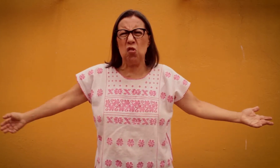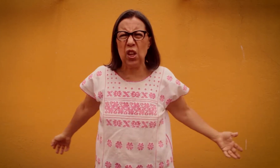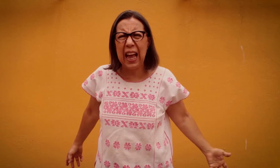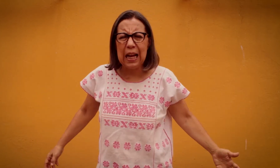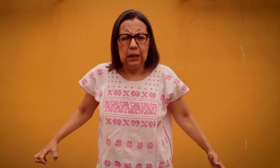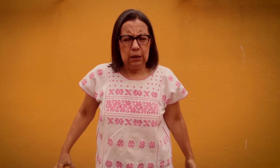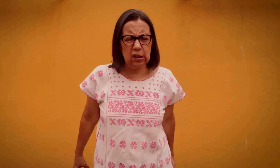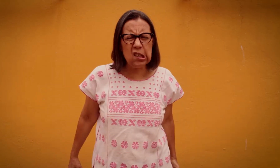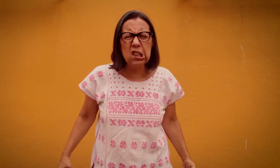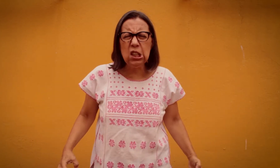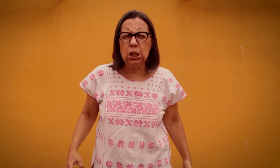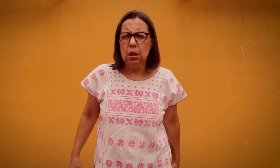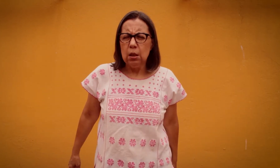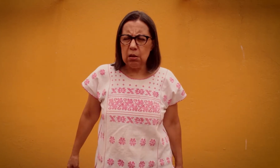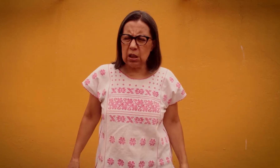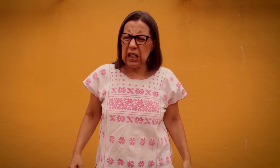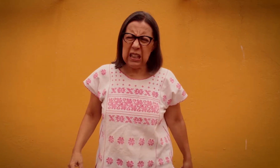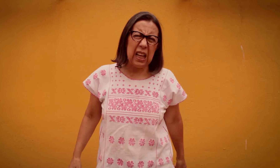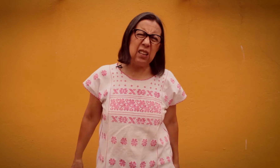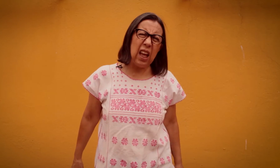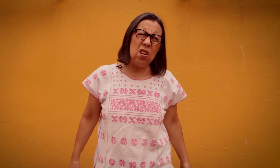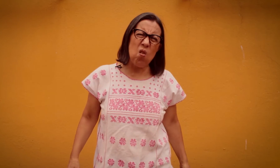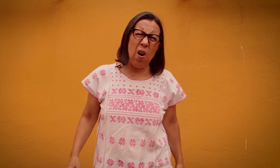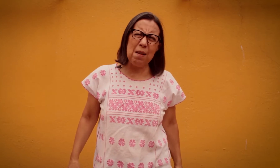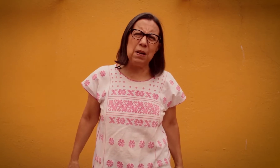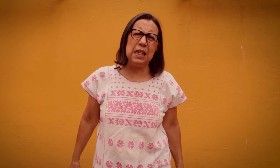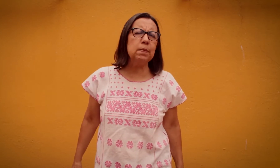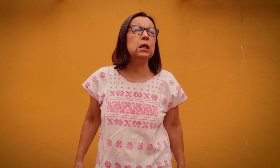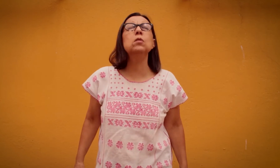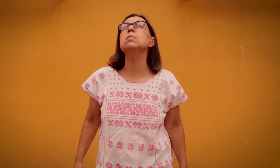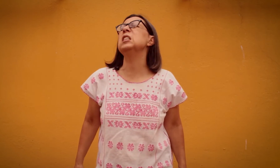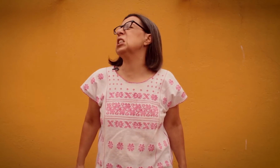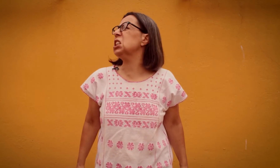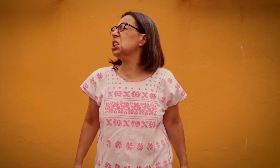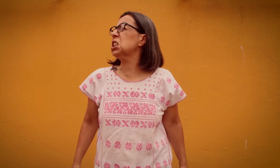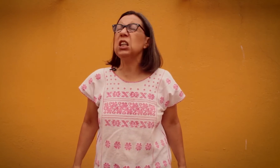nos deja En realidad tengo hambre Ya me quiero ir a mi casa